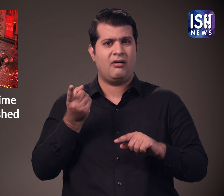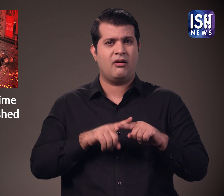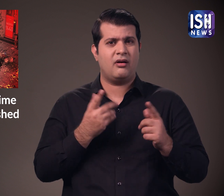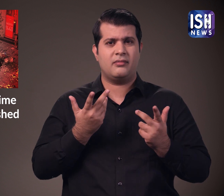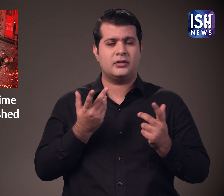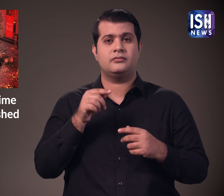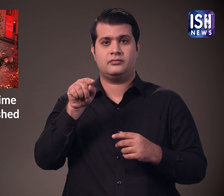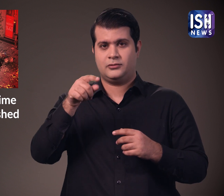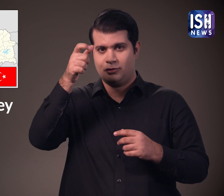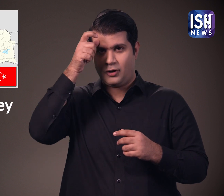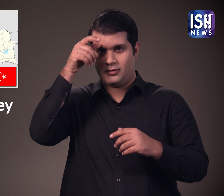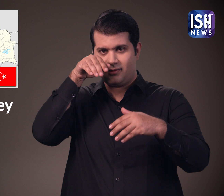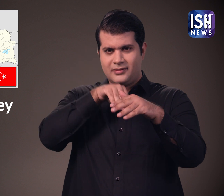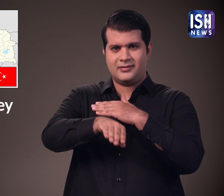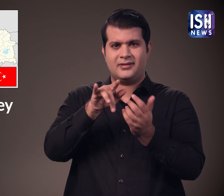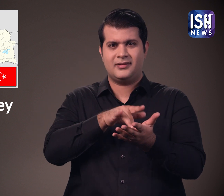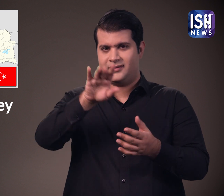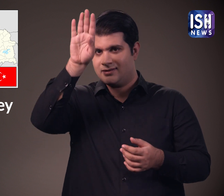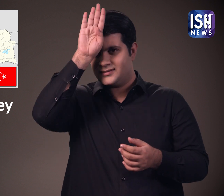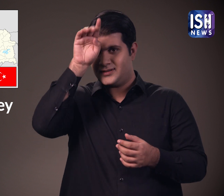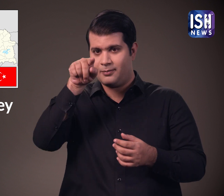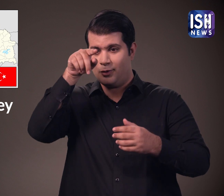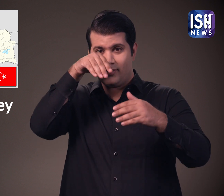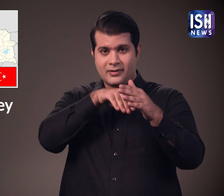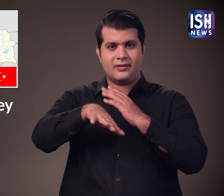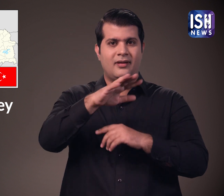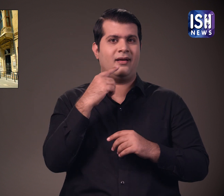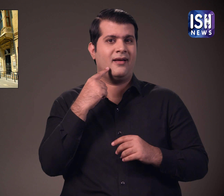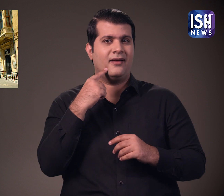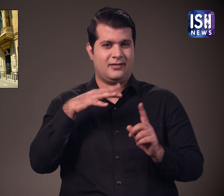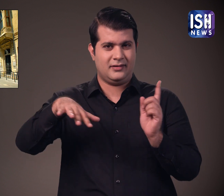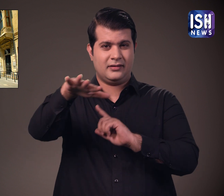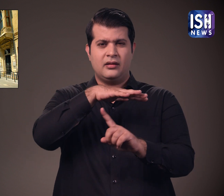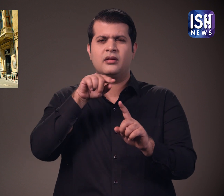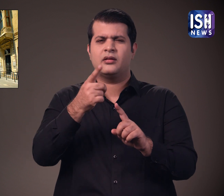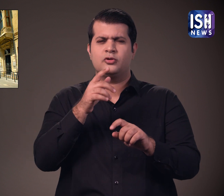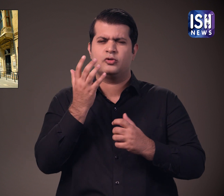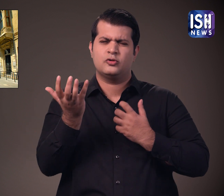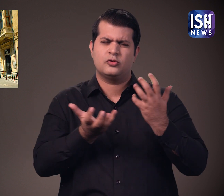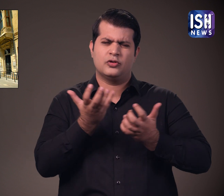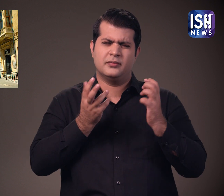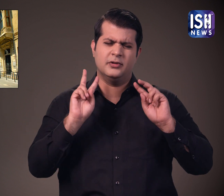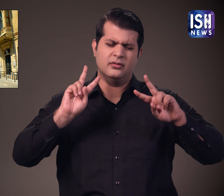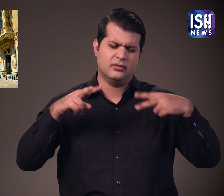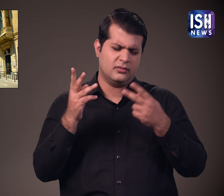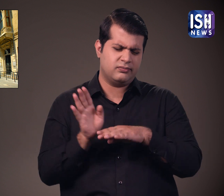तूर्की के इस्तानबूल में व्यस्ट शॉपिंग स्ट्रीट इस्तिकलाल में जोरदार धमाका